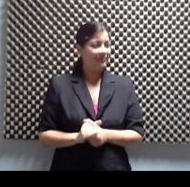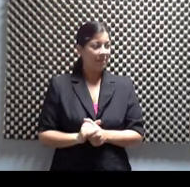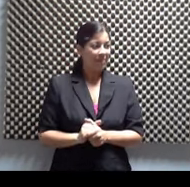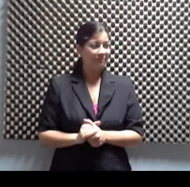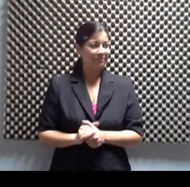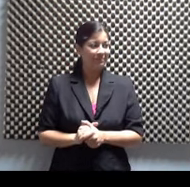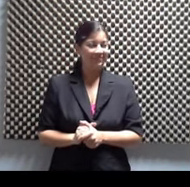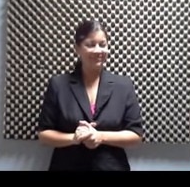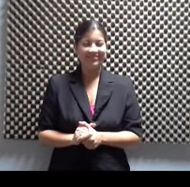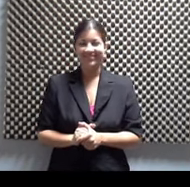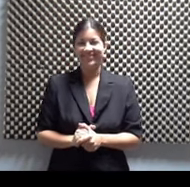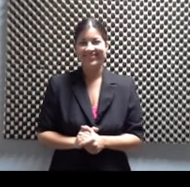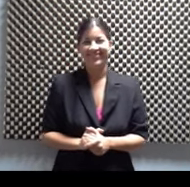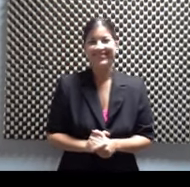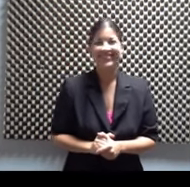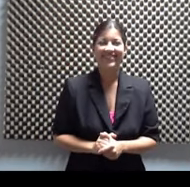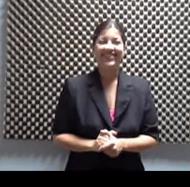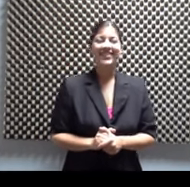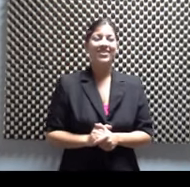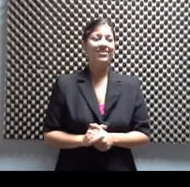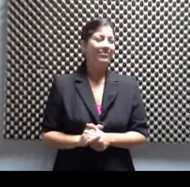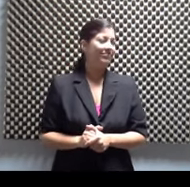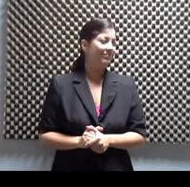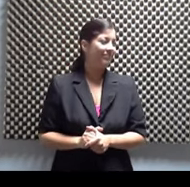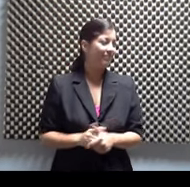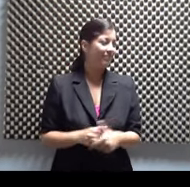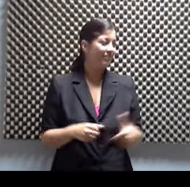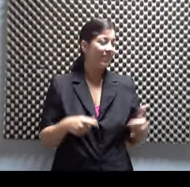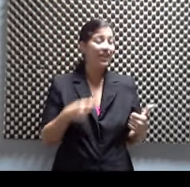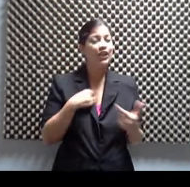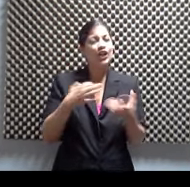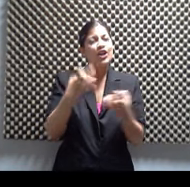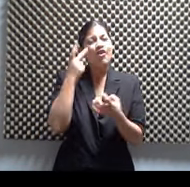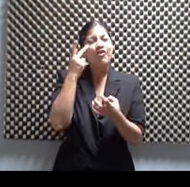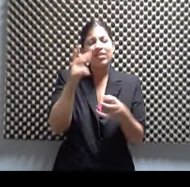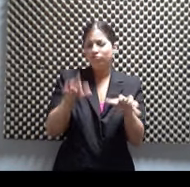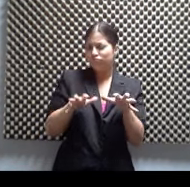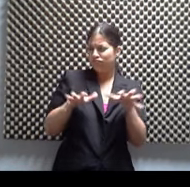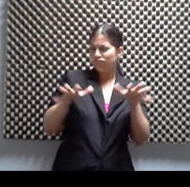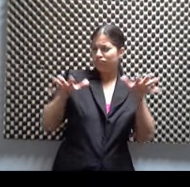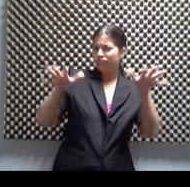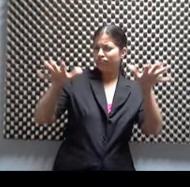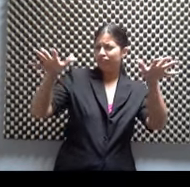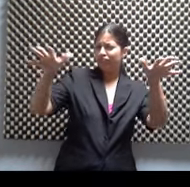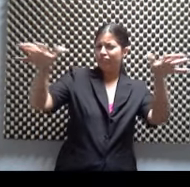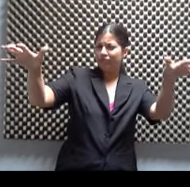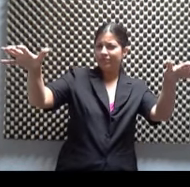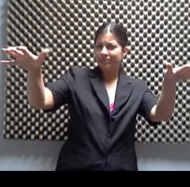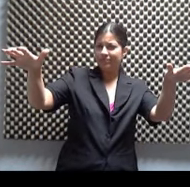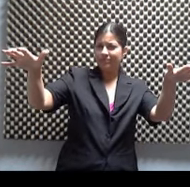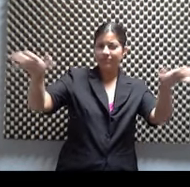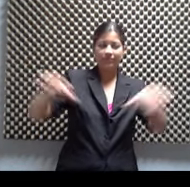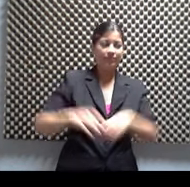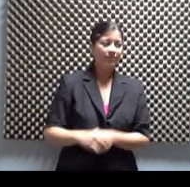muy bien. Estamos bien. Quisiera esa sala llenita, una sala llena para un actor. Va a estar. Es